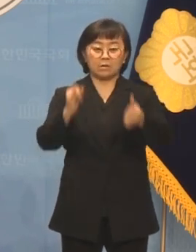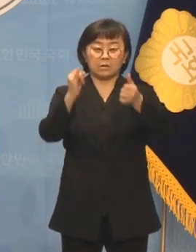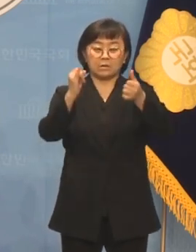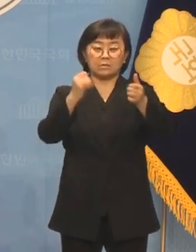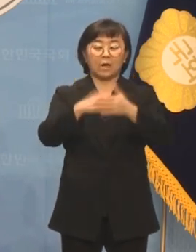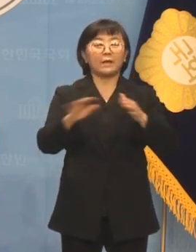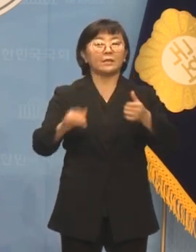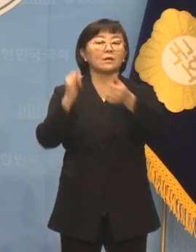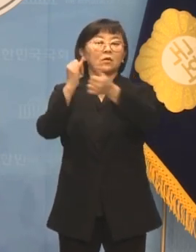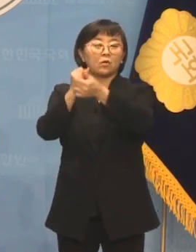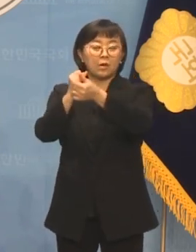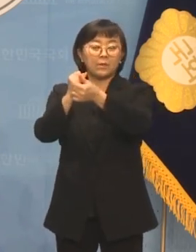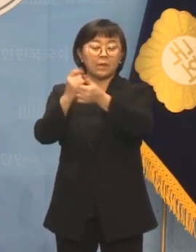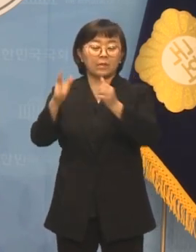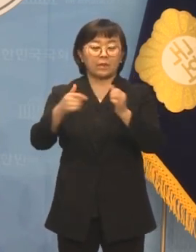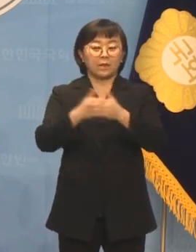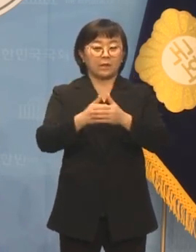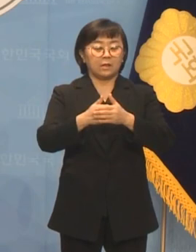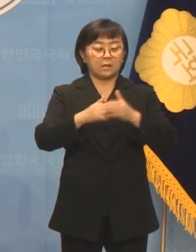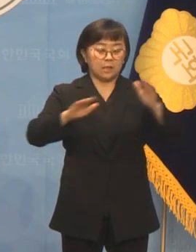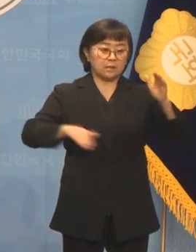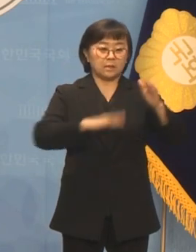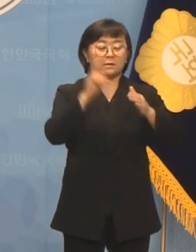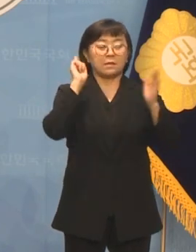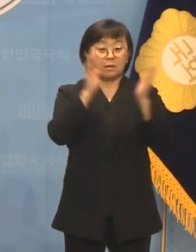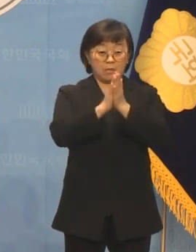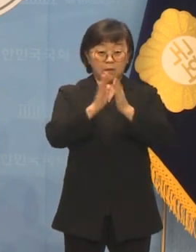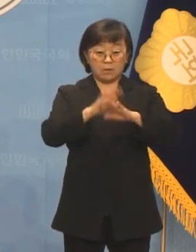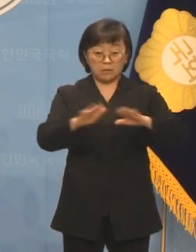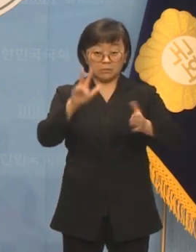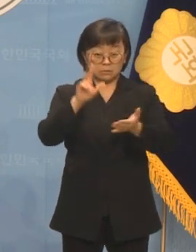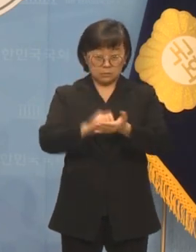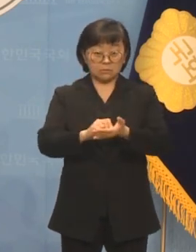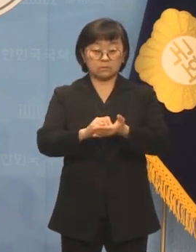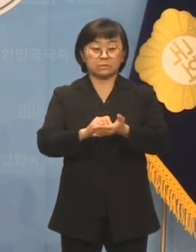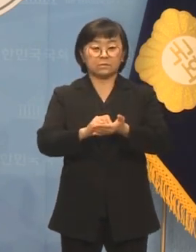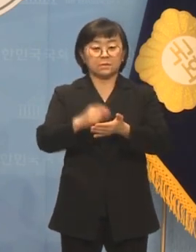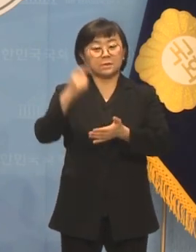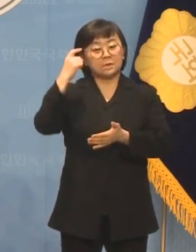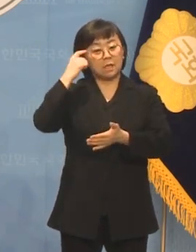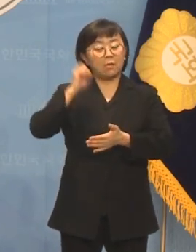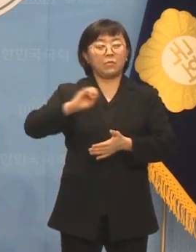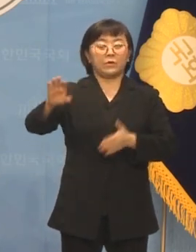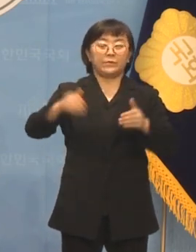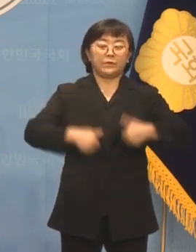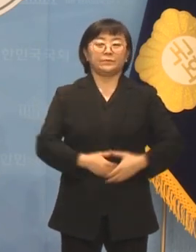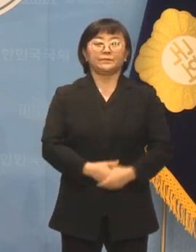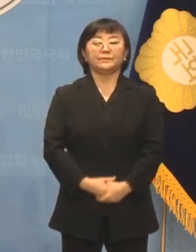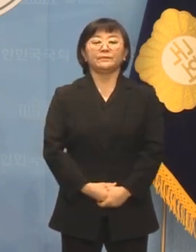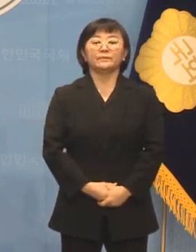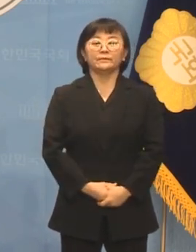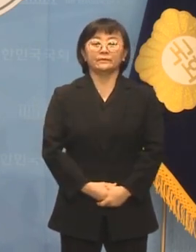가정 내에서 알아서 해결해야 하는 문제라는 생각을 버려야 합니다.